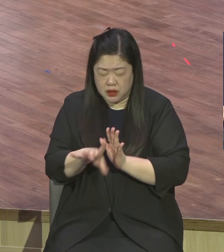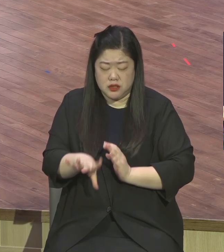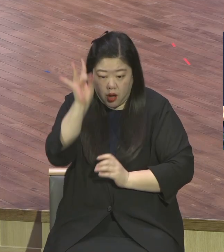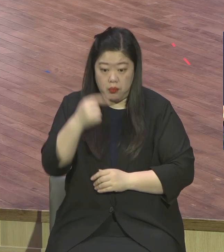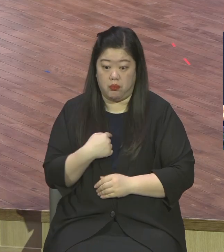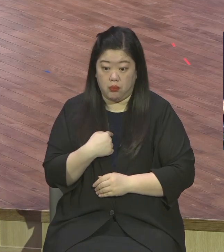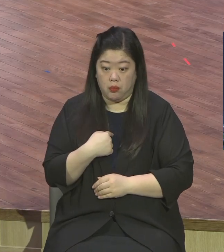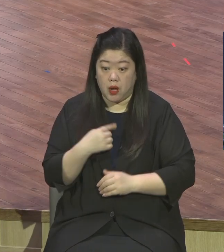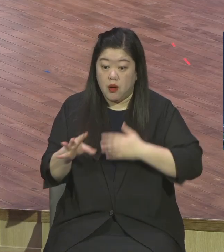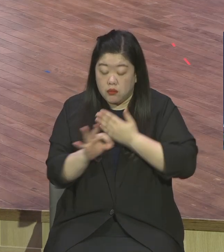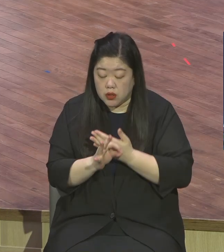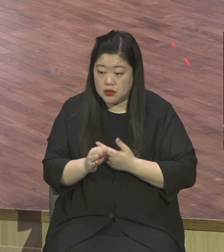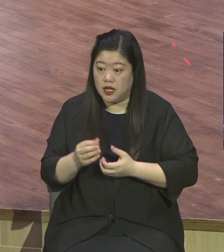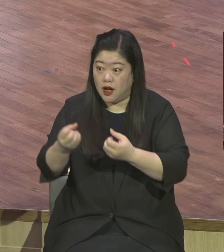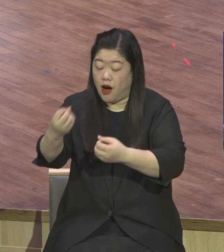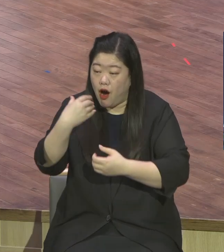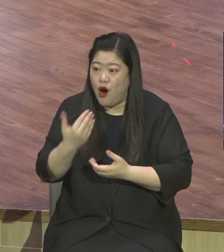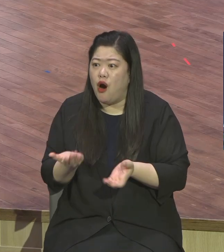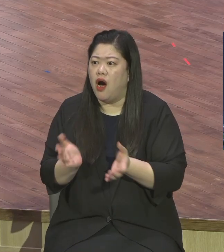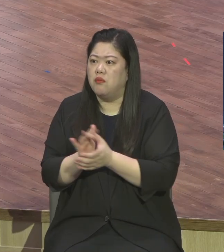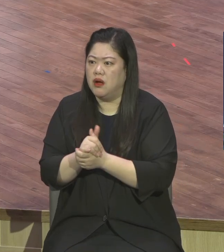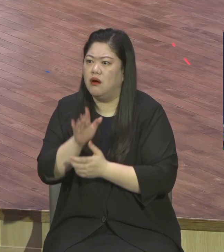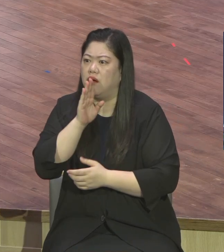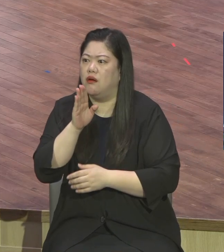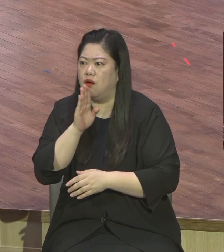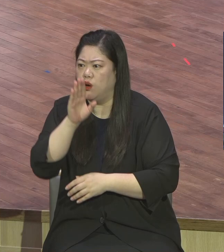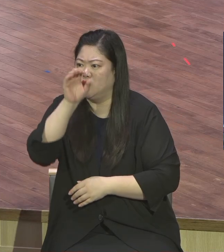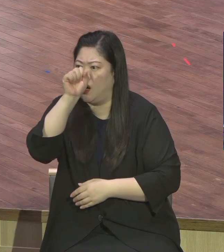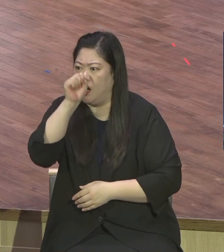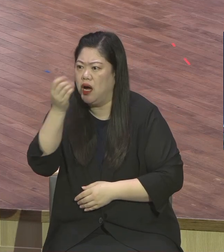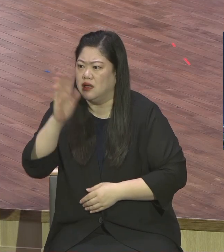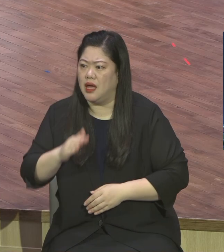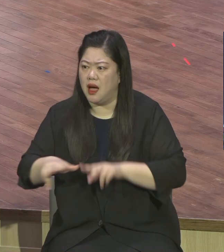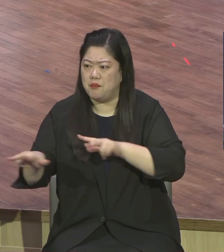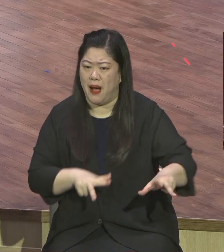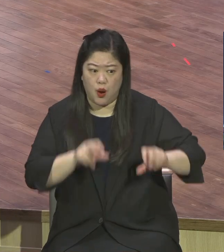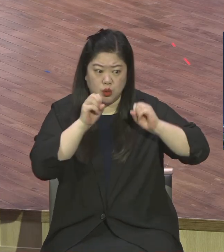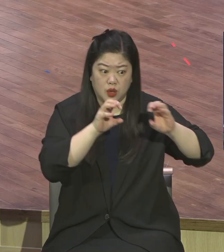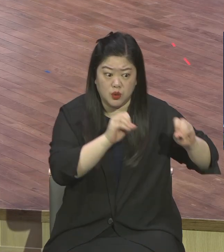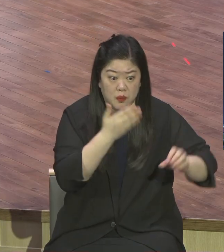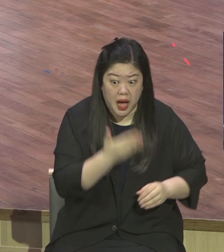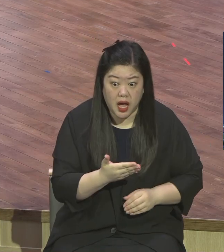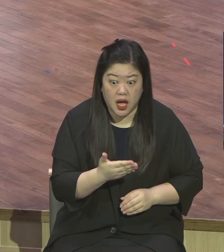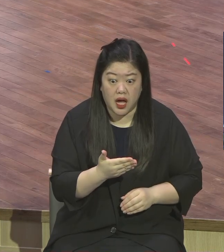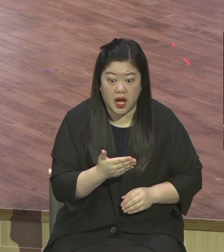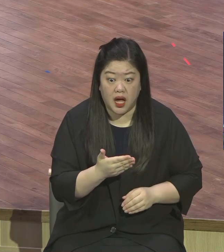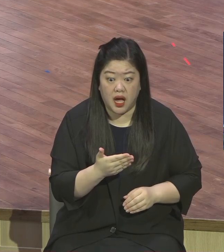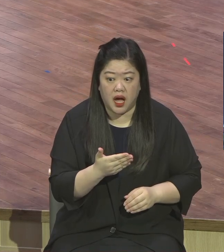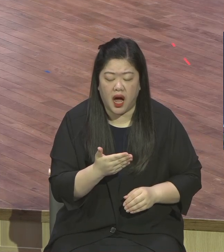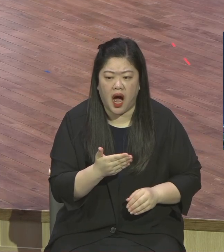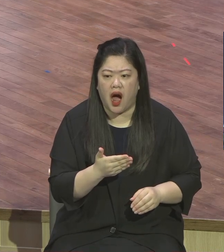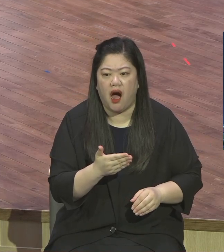이길 수 있는 힘이 생기시니까 대항할 수 있는 힘이 생기시니까 갈 수 있는데 지금껏 불신자많은 그대로